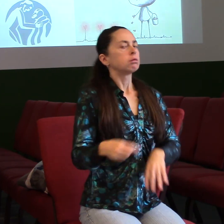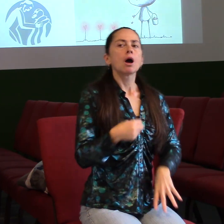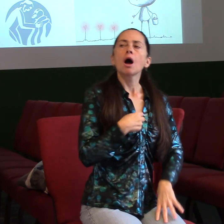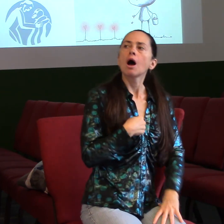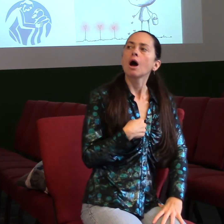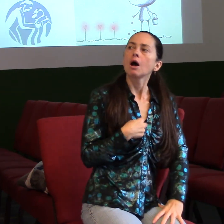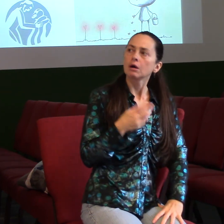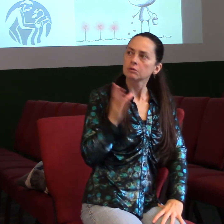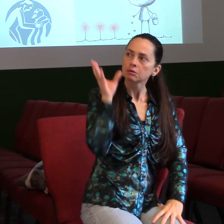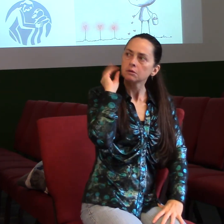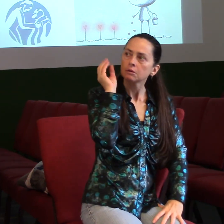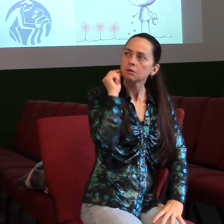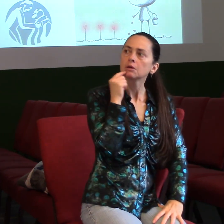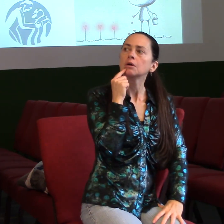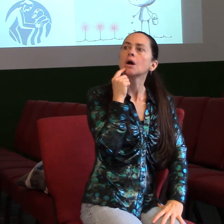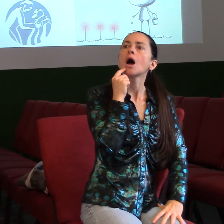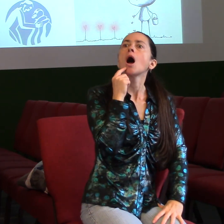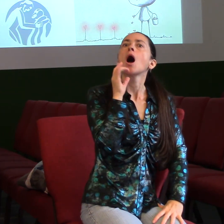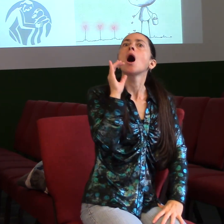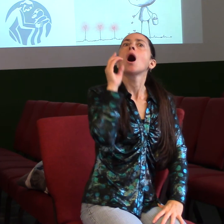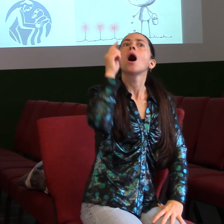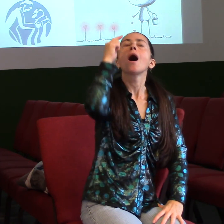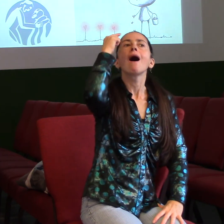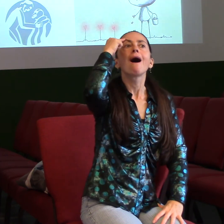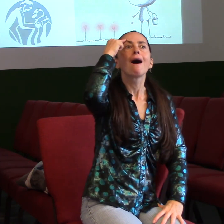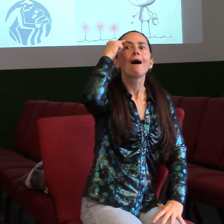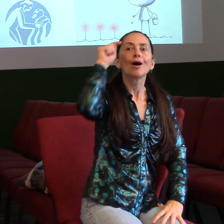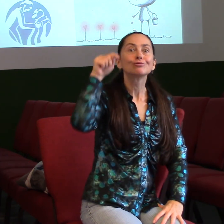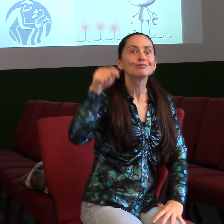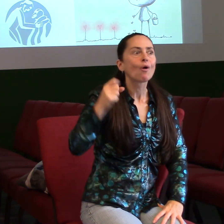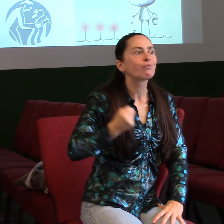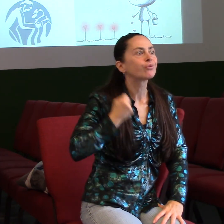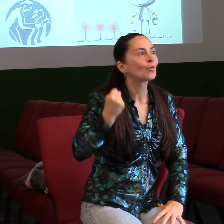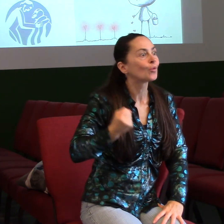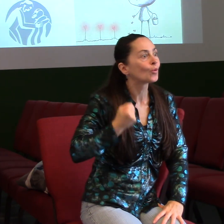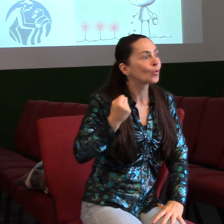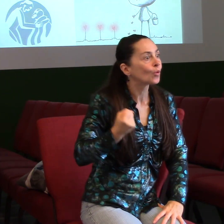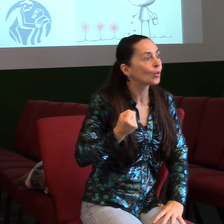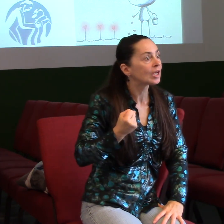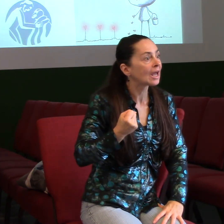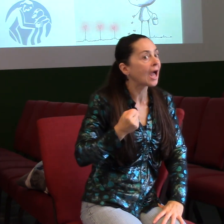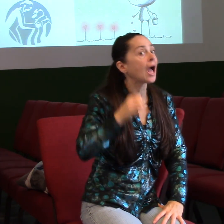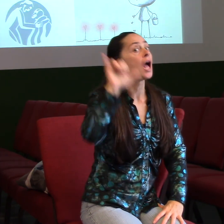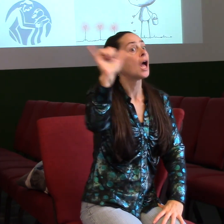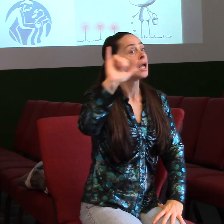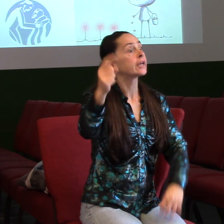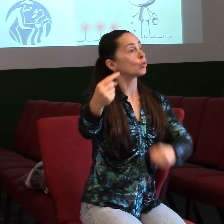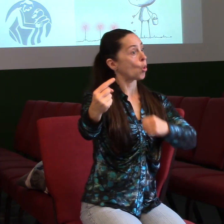tak takhle to funguje. Když mi někdo ubliží, tak samozřejmě mám právo mu říct svůj názor, mám právo za ním